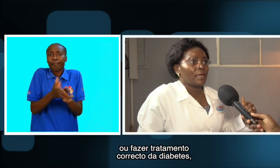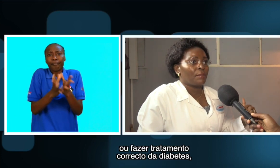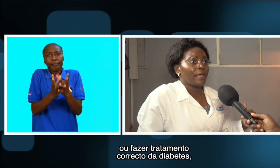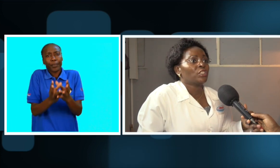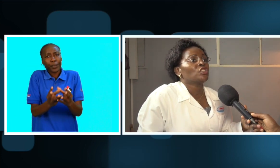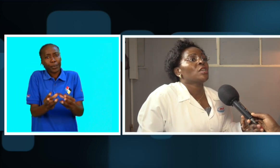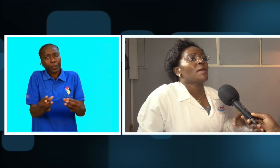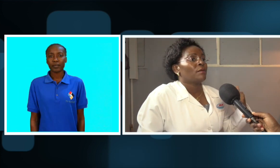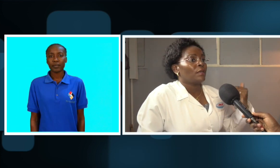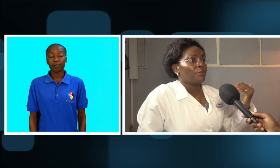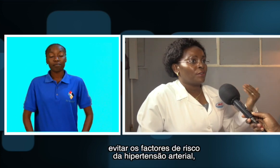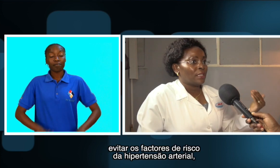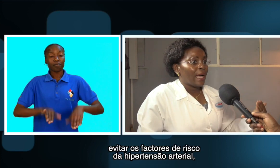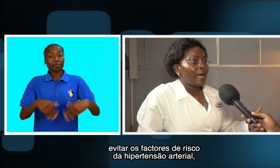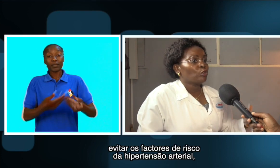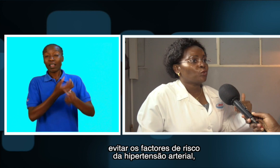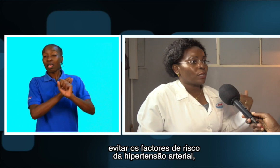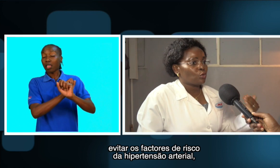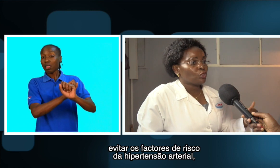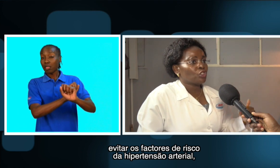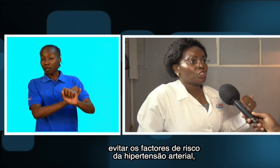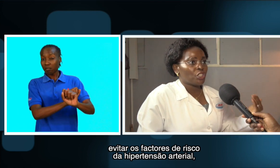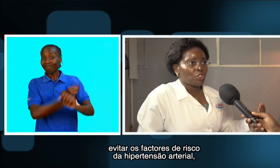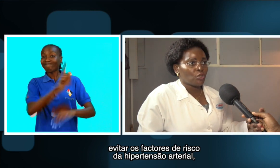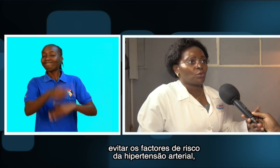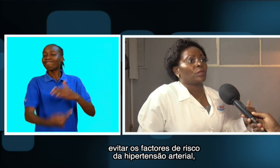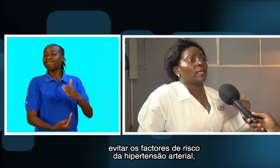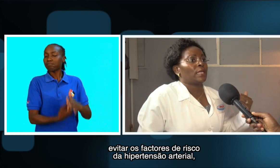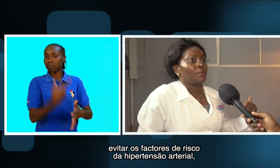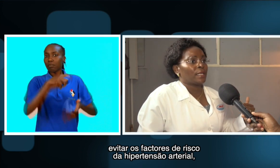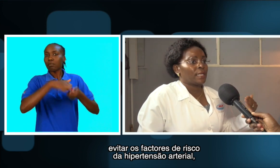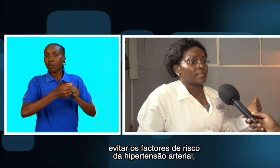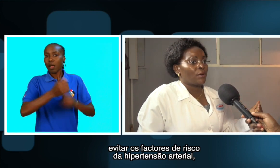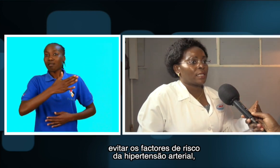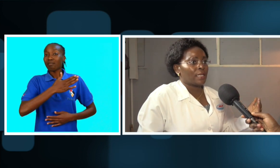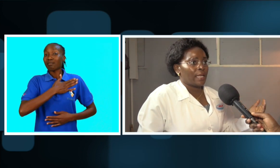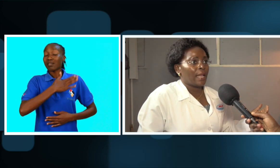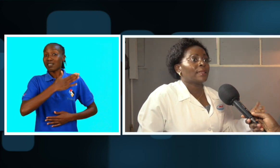diabetes. Evitar os fatores de risco da hipertensão arterial.